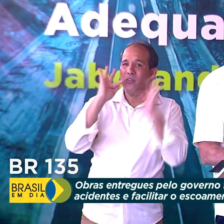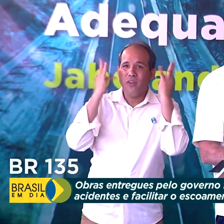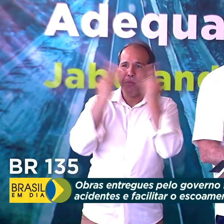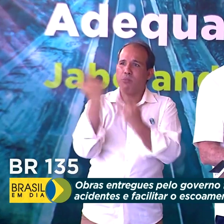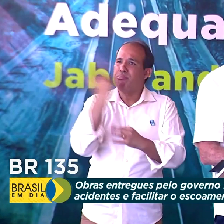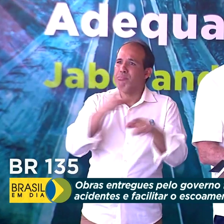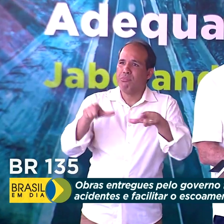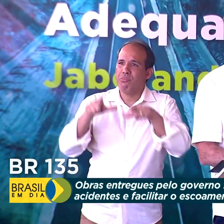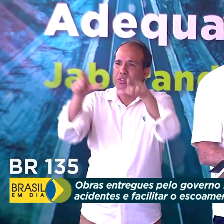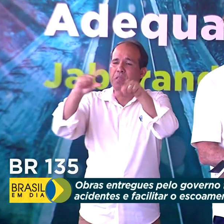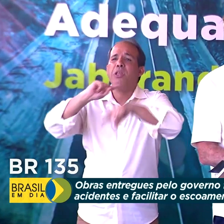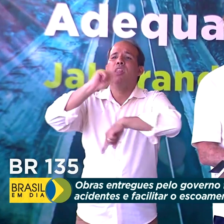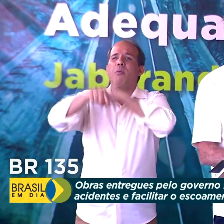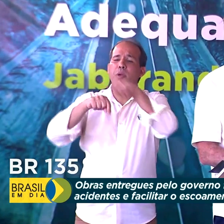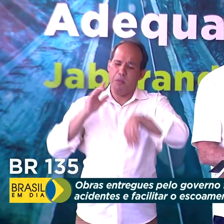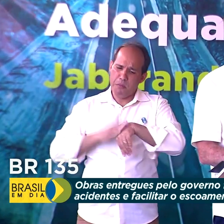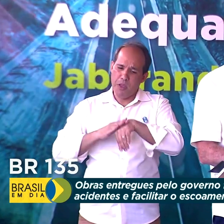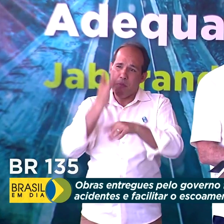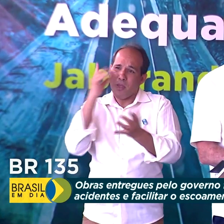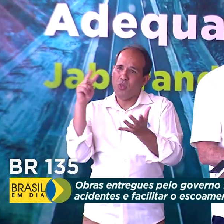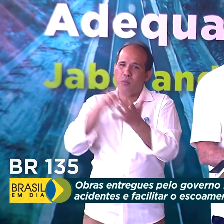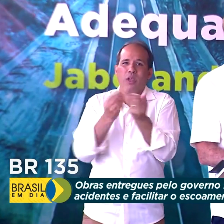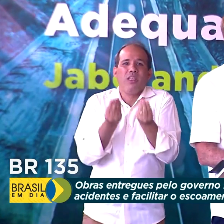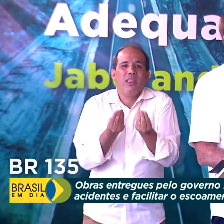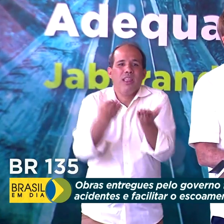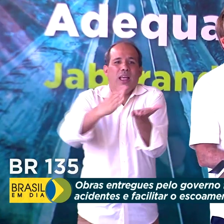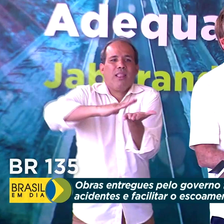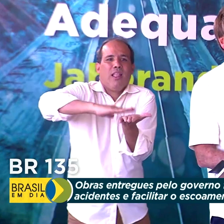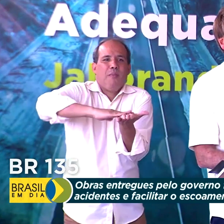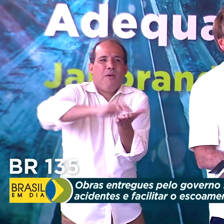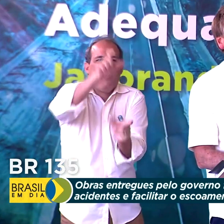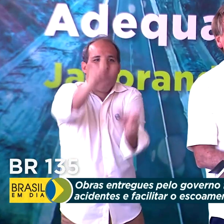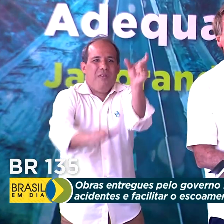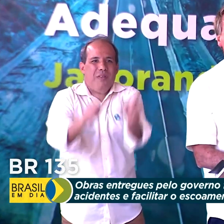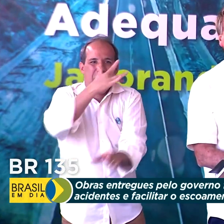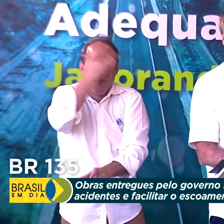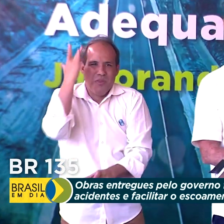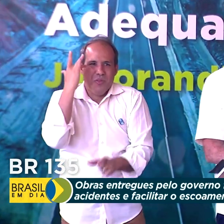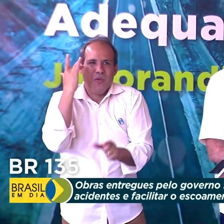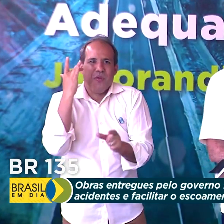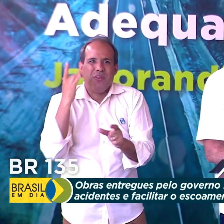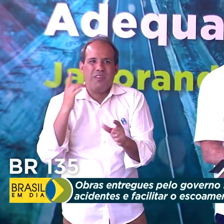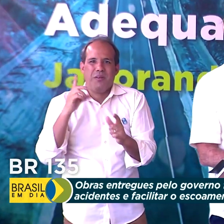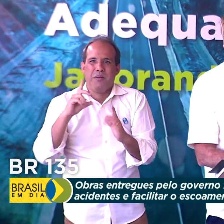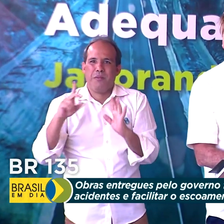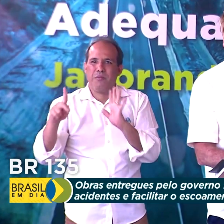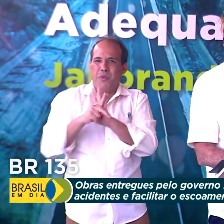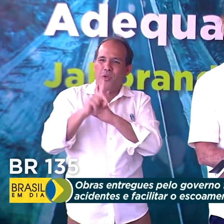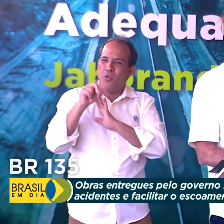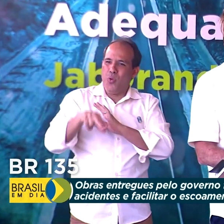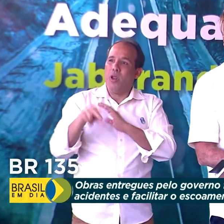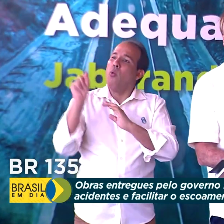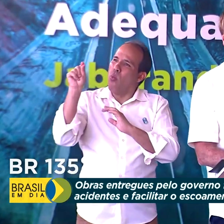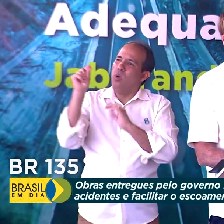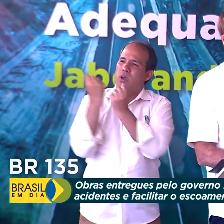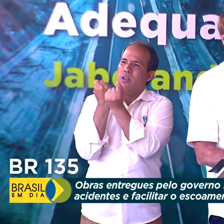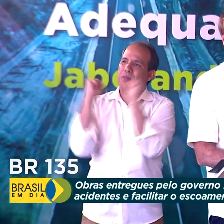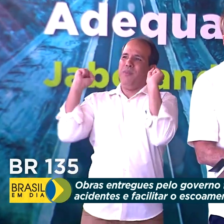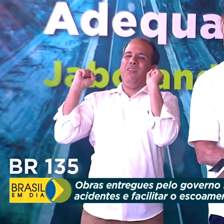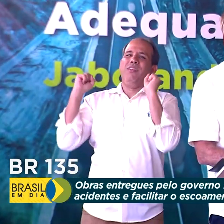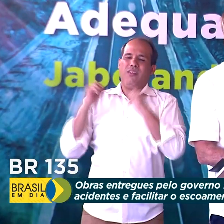consigamos vir aqui e entregar esse título a essas pessoas, porque elas estão se libertando agora.